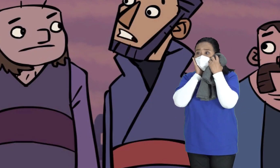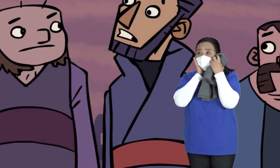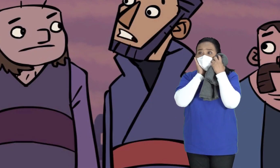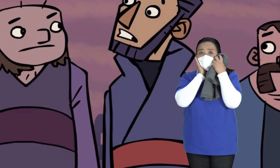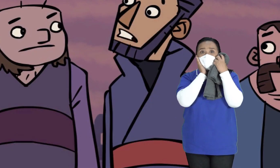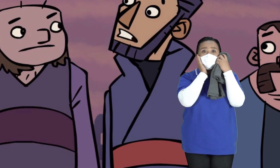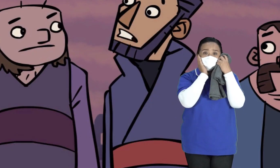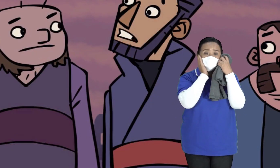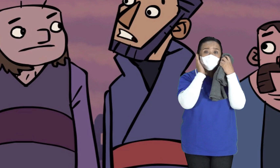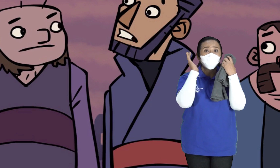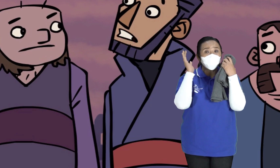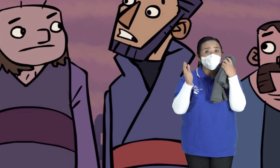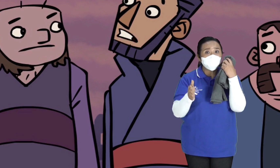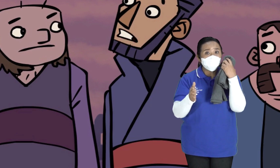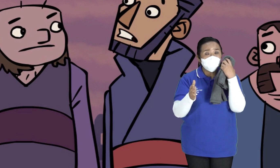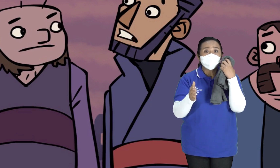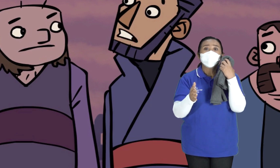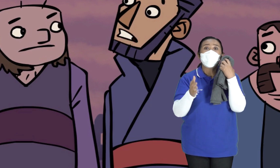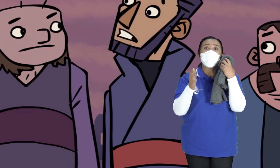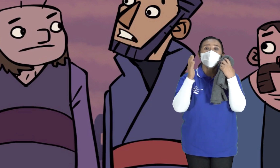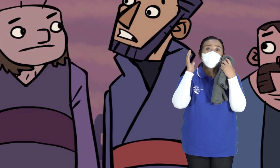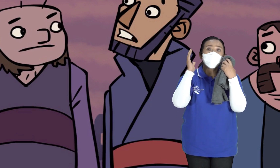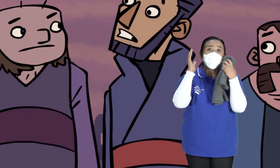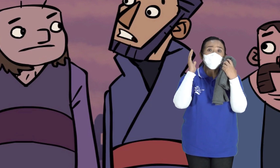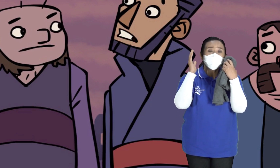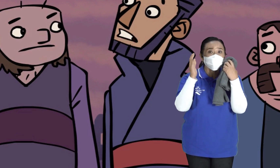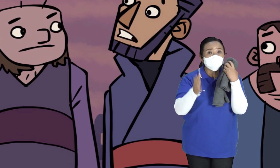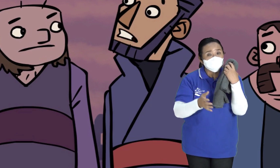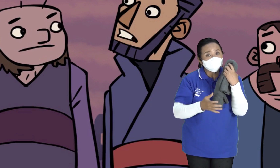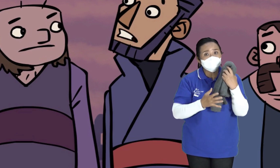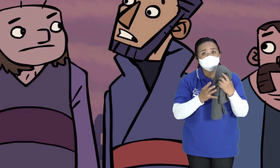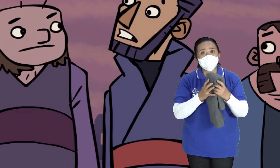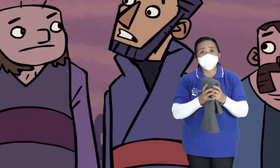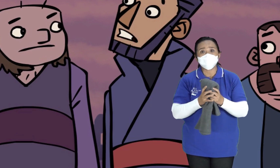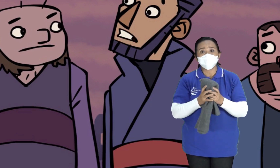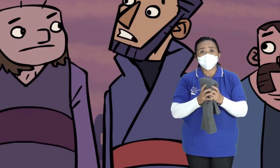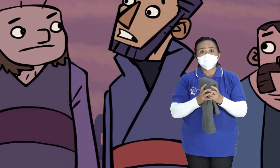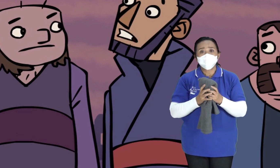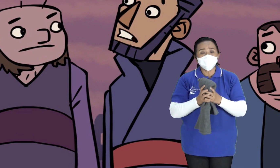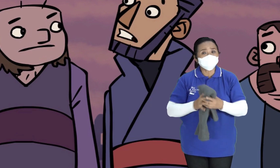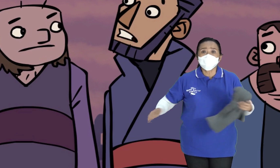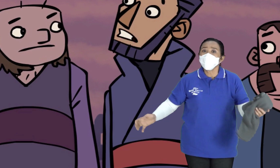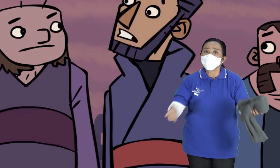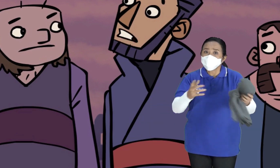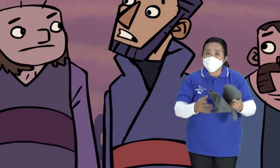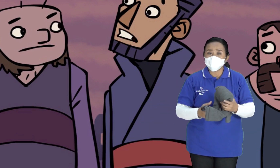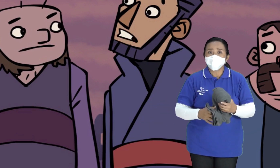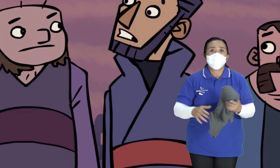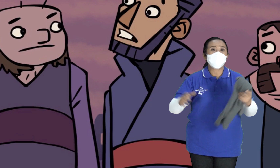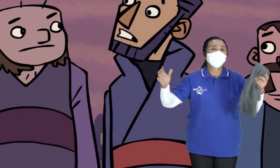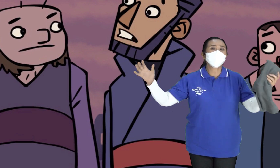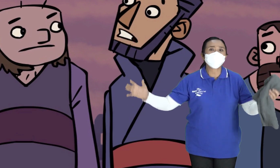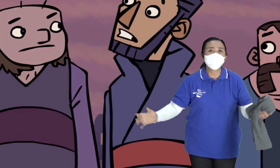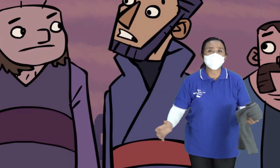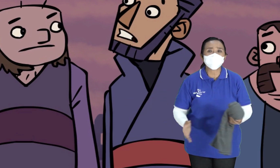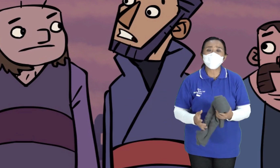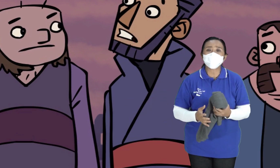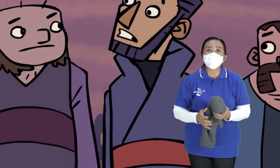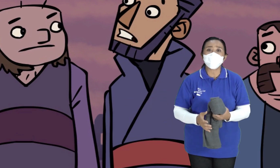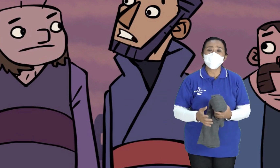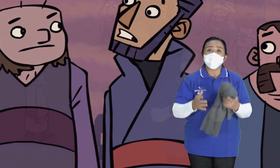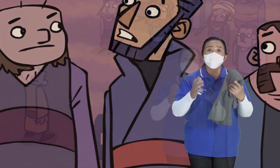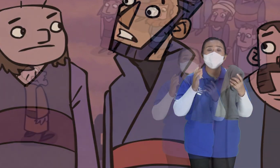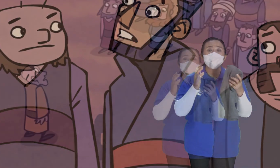Ternyata roh Elia Ada pada Elisa sekarang Yuk kita temui dia Akhirnya mereka